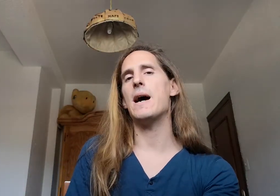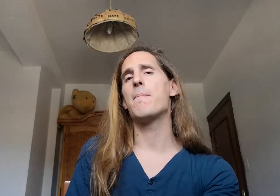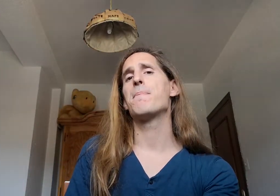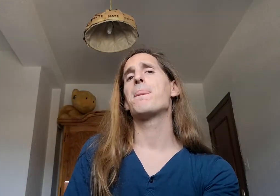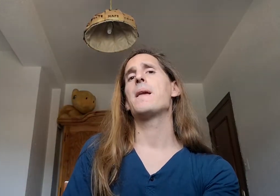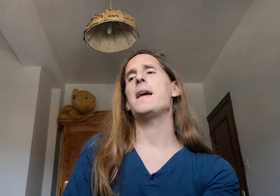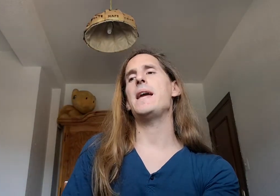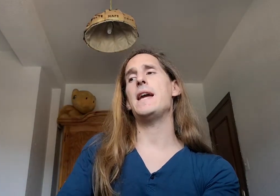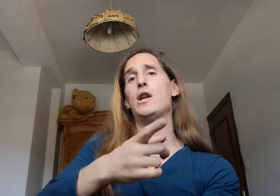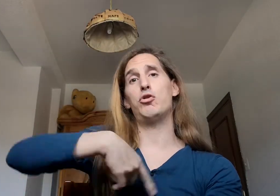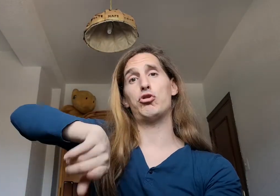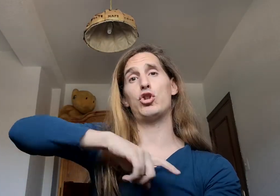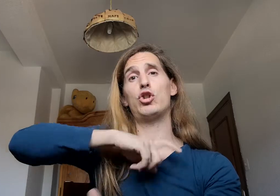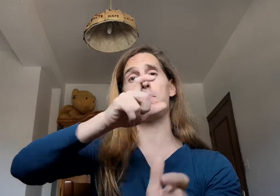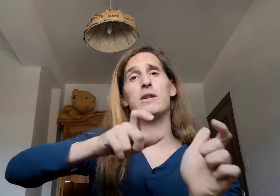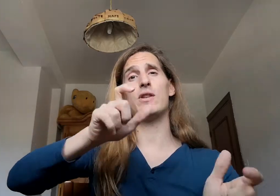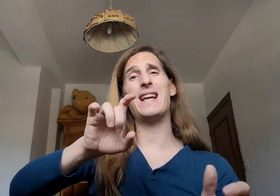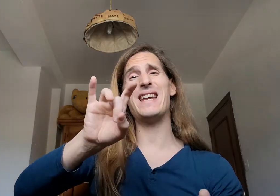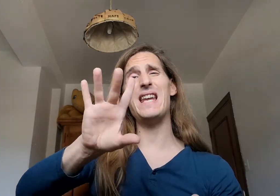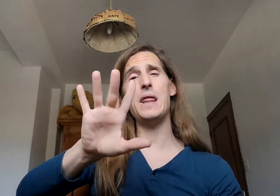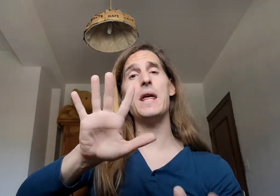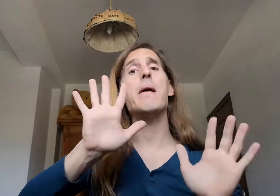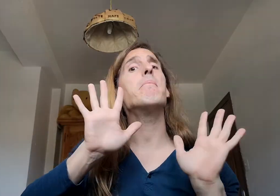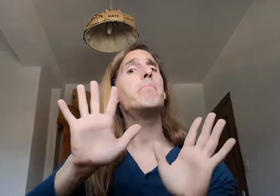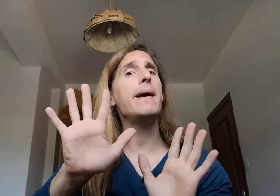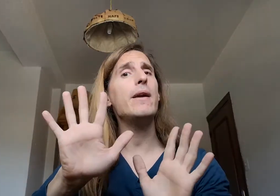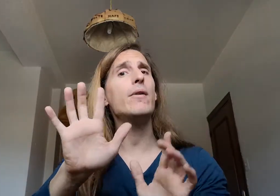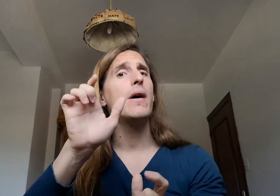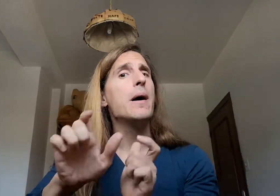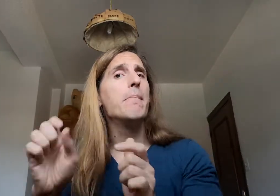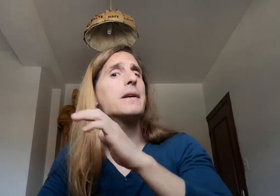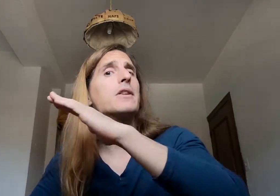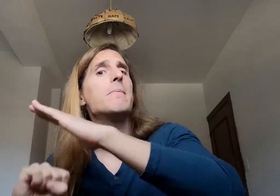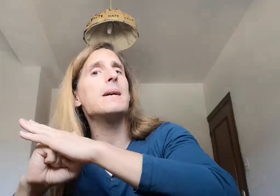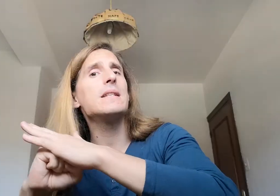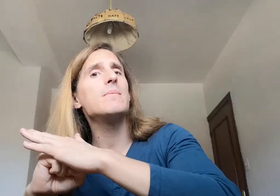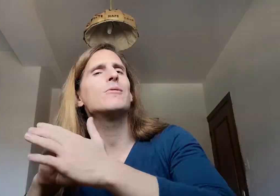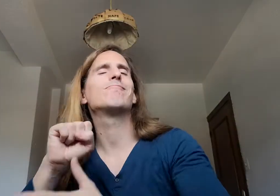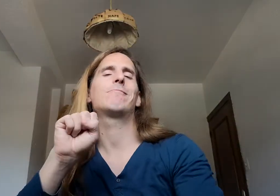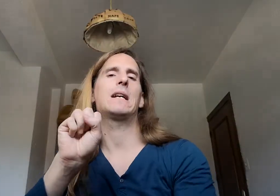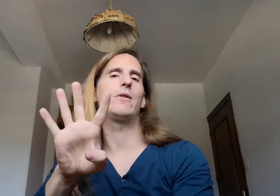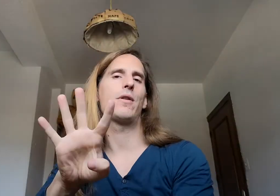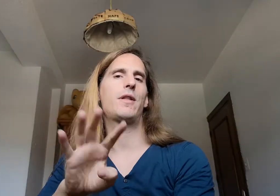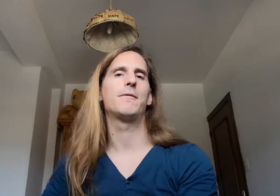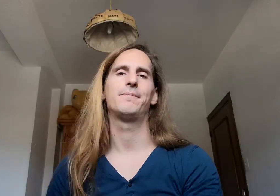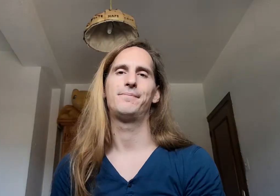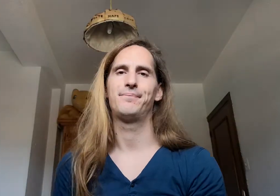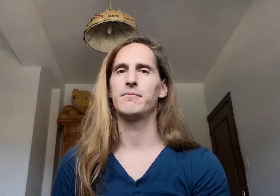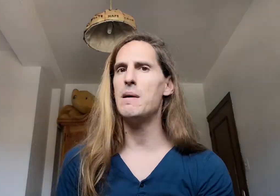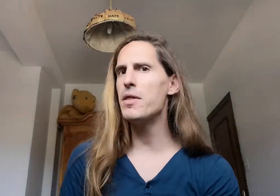nosotros personas 15 pero personas máximo 14 vamos